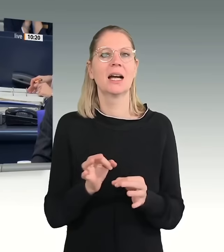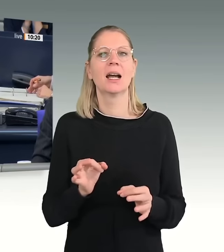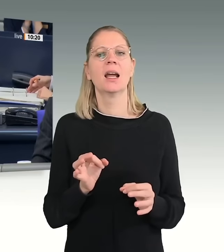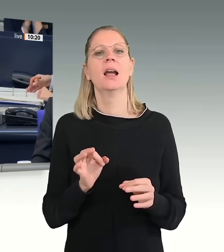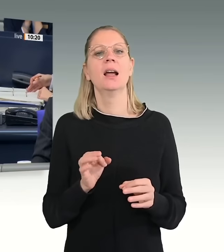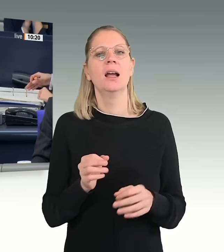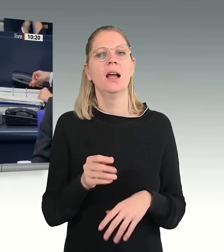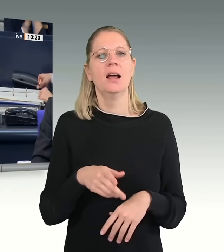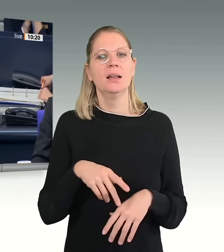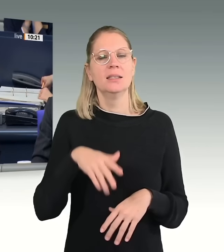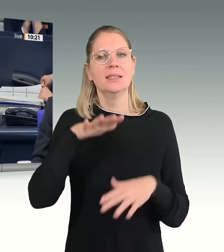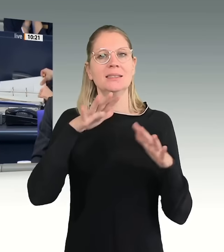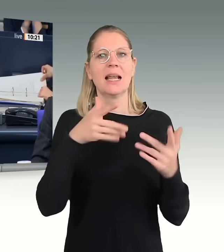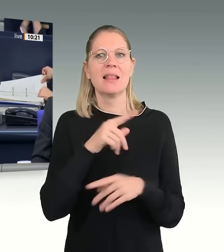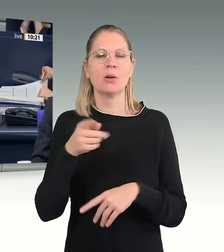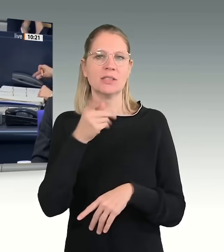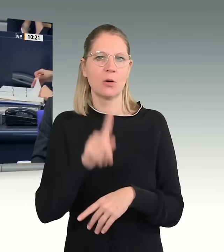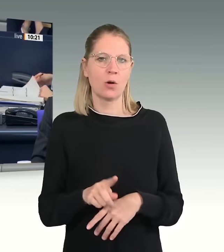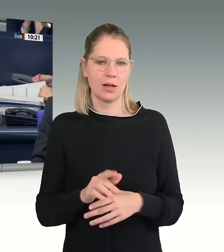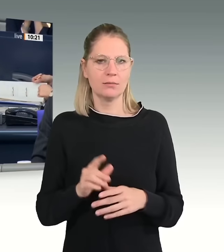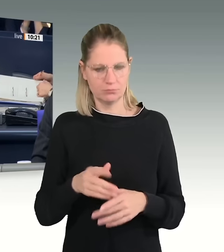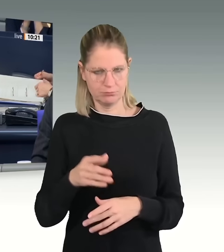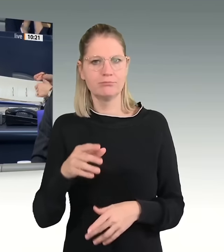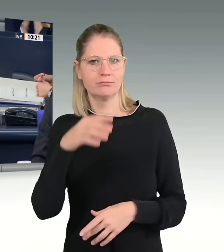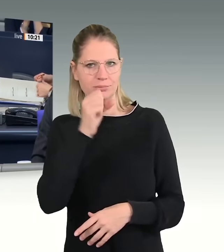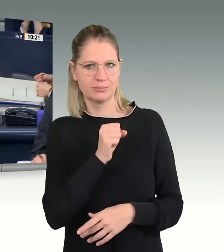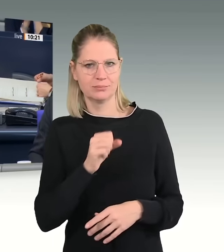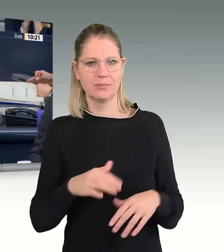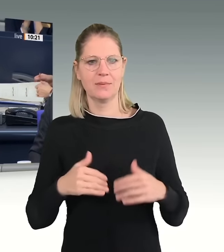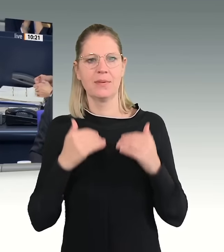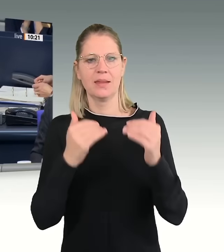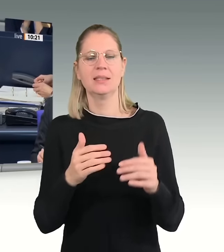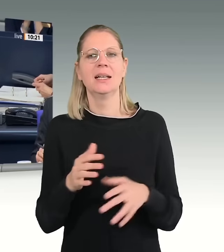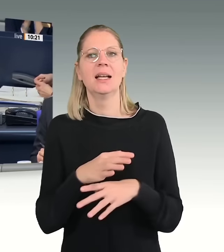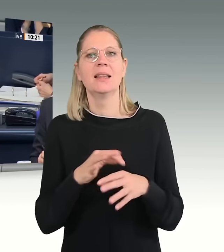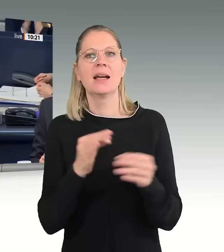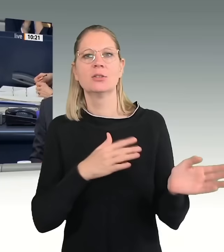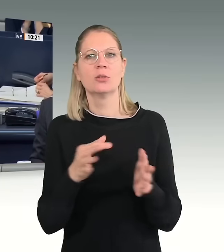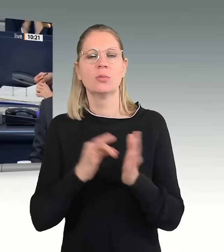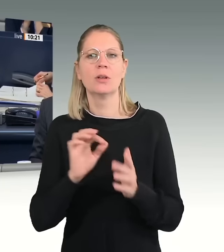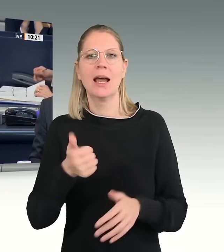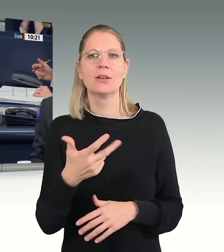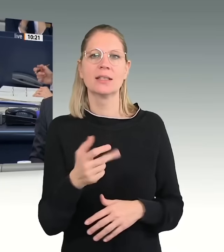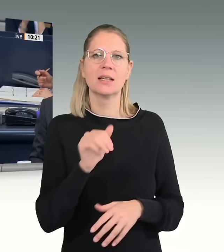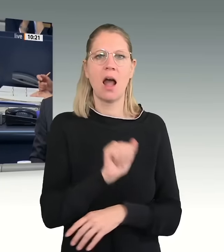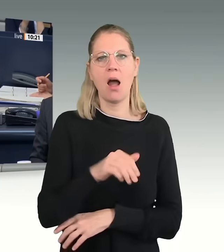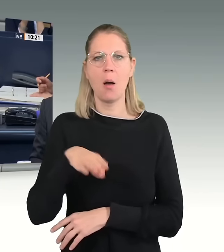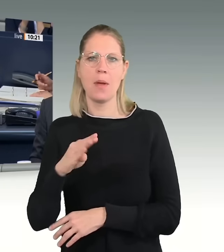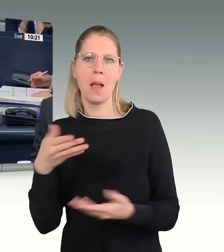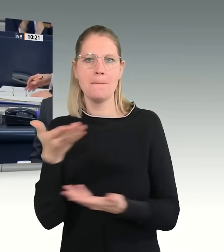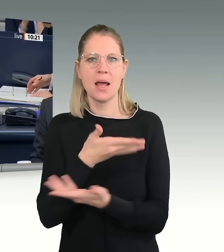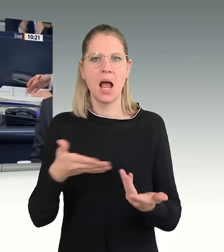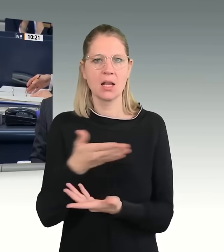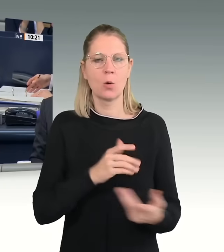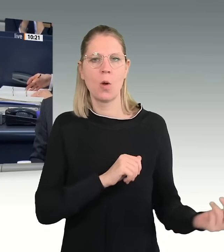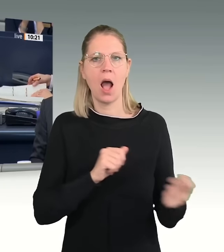Ich rufe nun auf die Tagesordnungspunkte 31a und 31b, Beratung des Antrags der